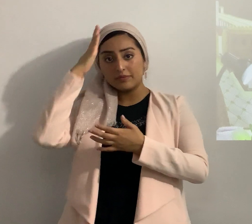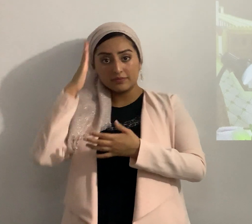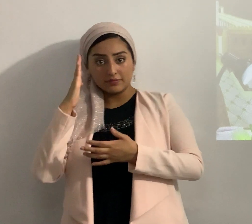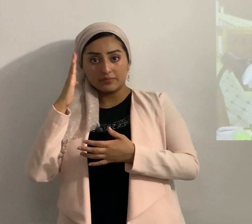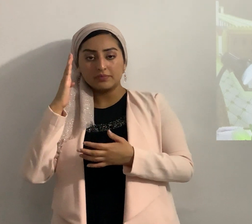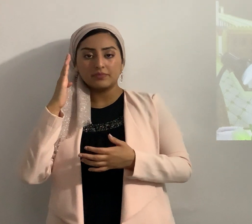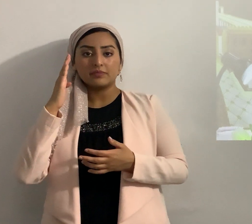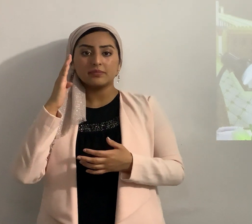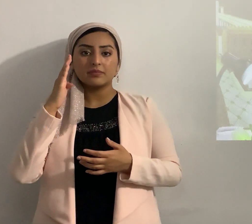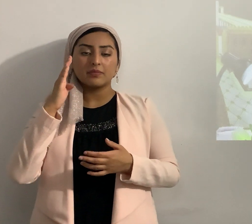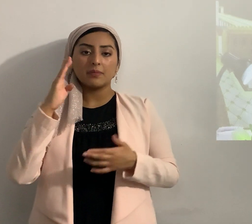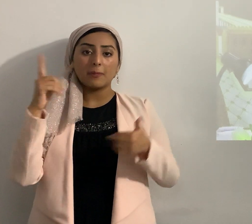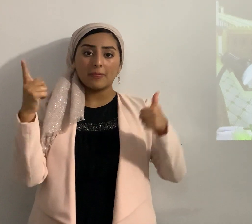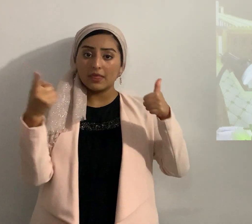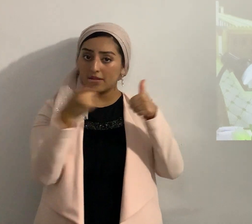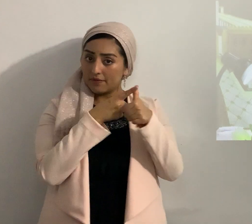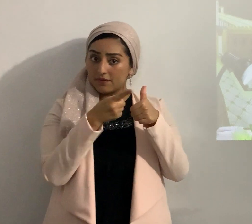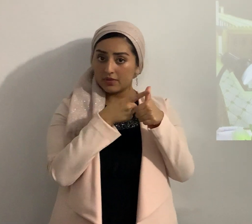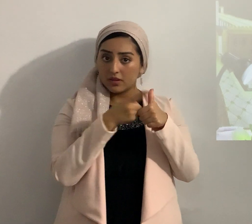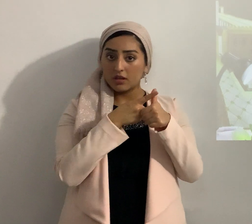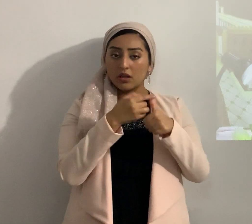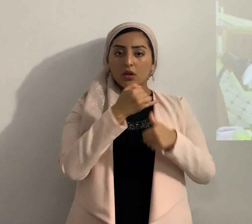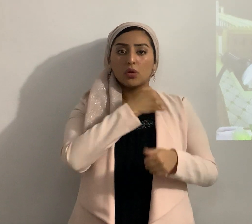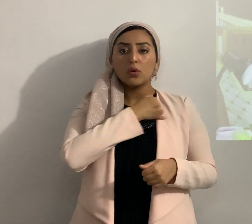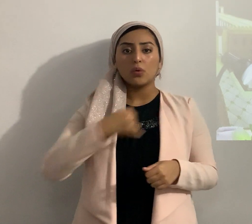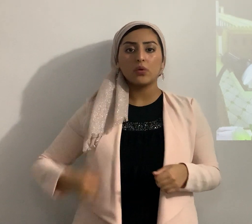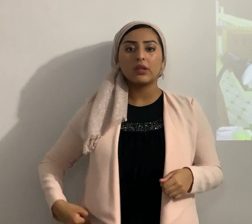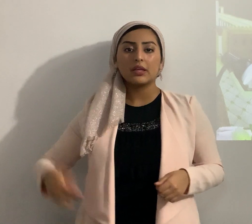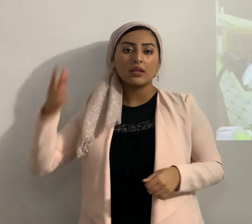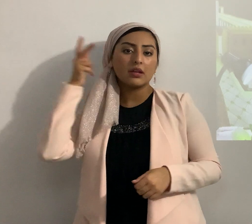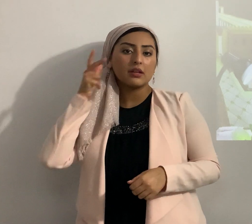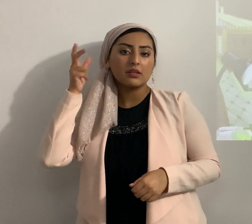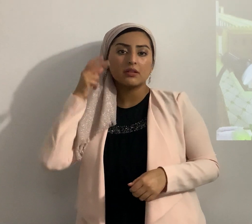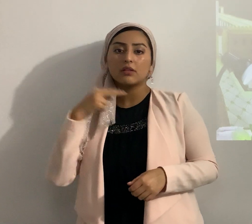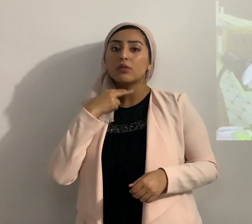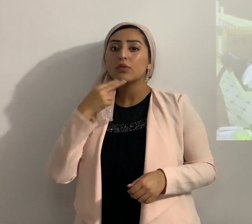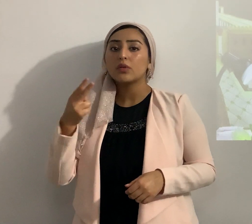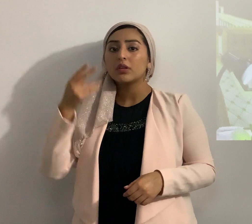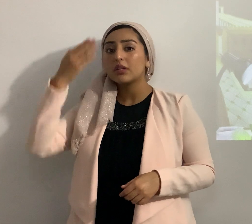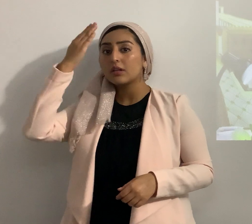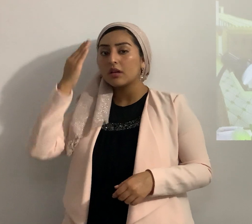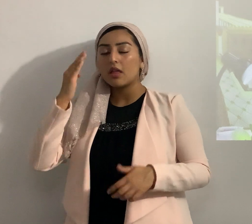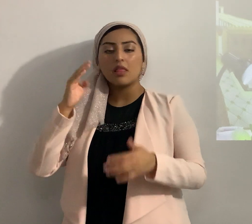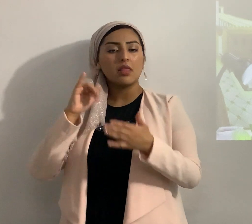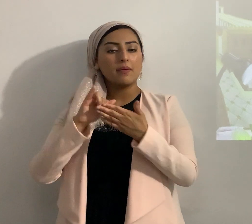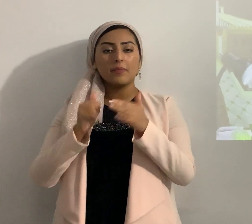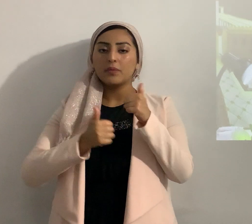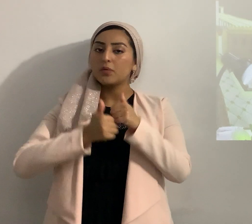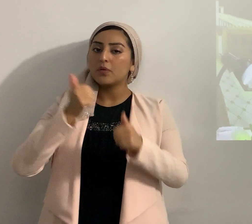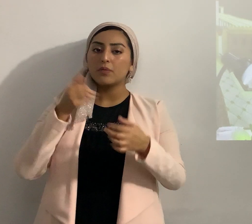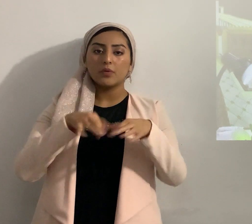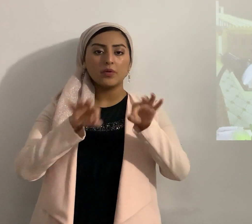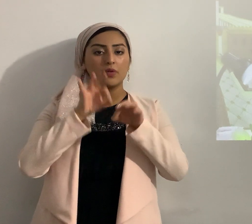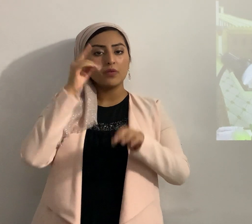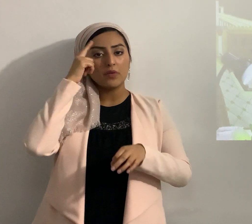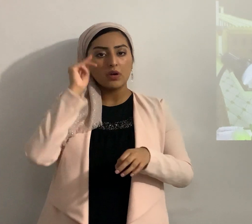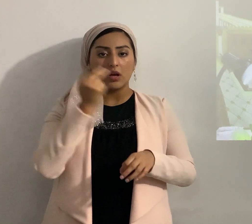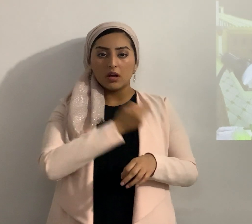en primer lugar Josué escucha la voz del Eterno eso es lo lo más importante para nosotros tomarlo en cuenta